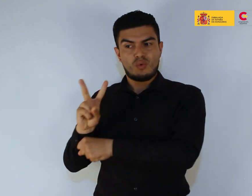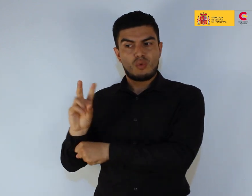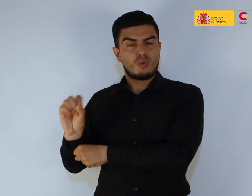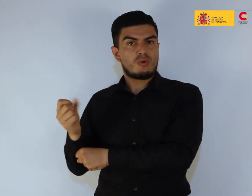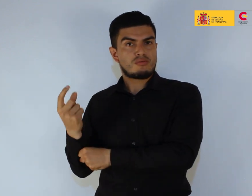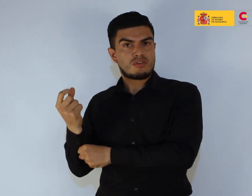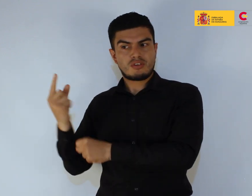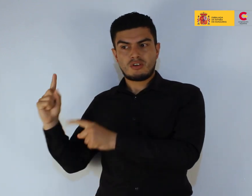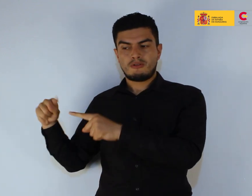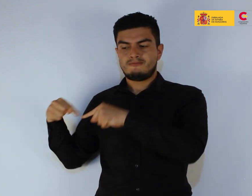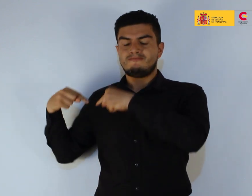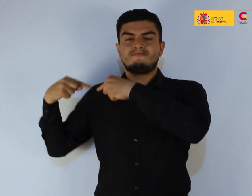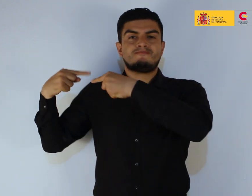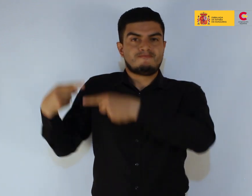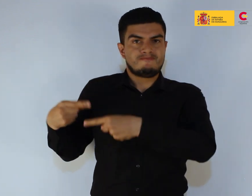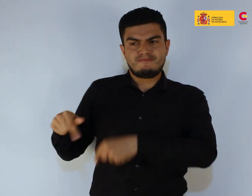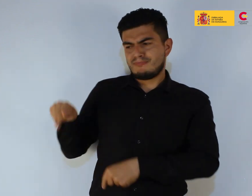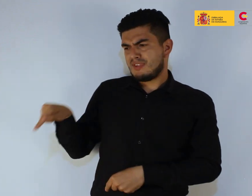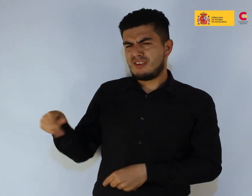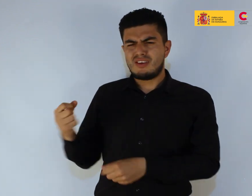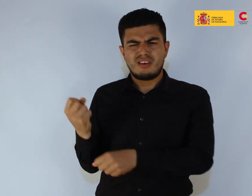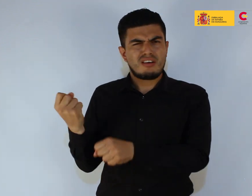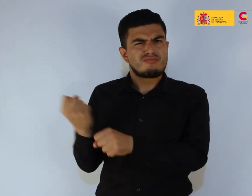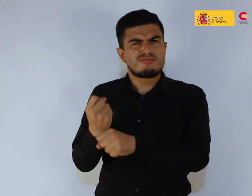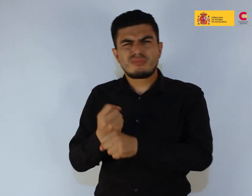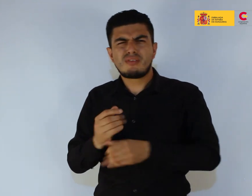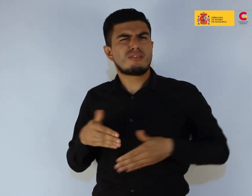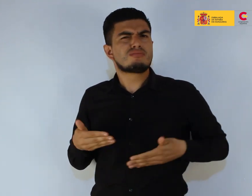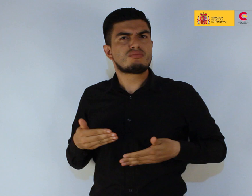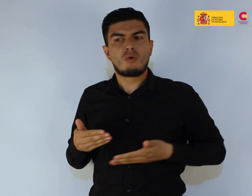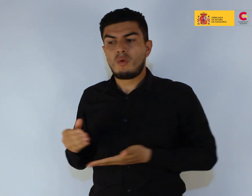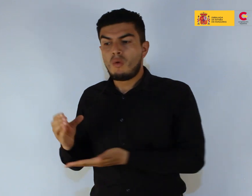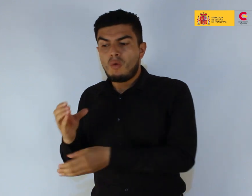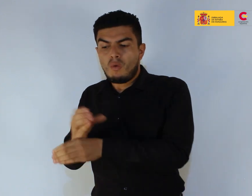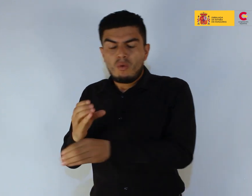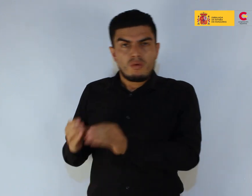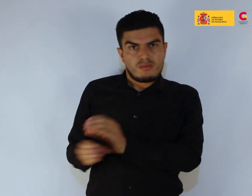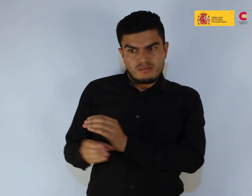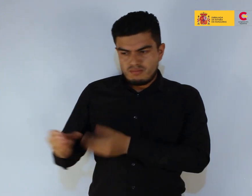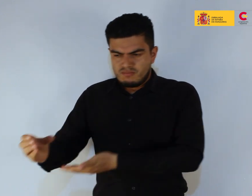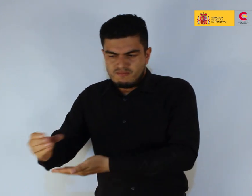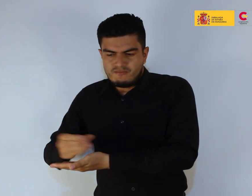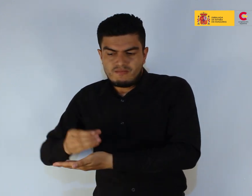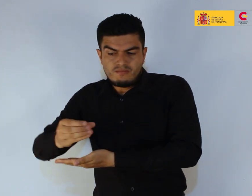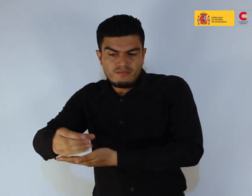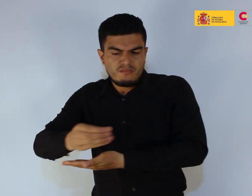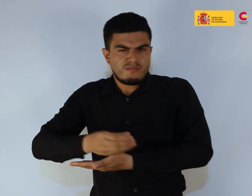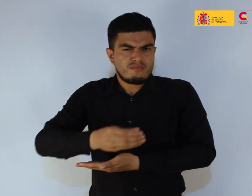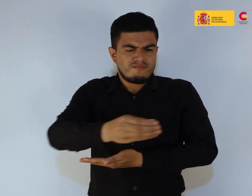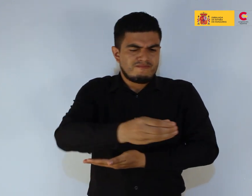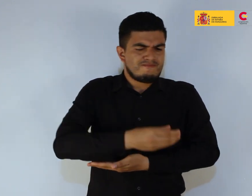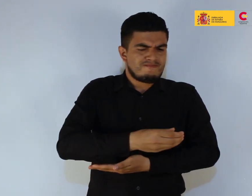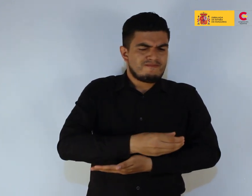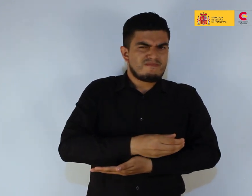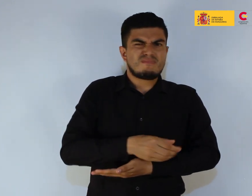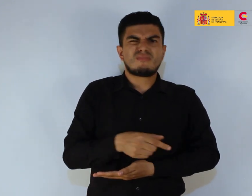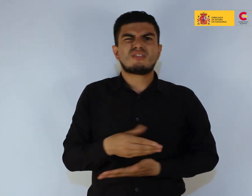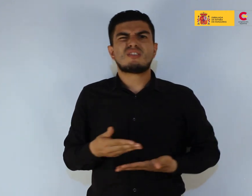objetos, procedentes de todo el mundo, de lugares en riesgo de desaparición debido a los impactos físicos, políticos y económicos